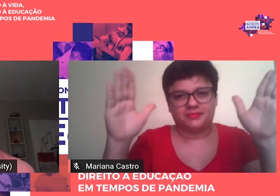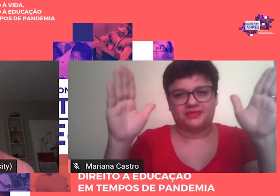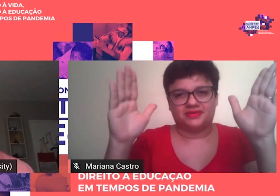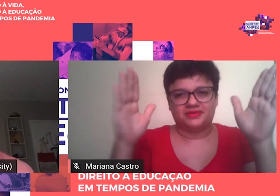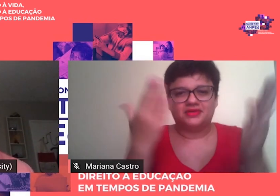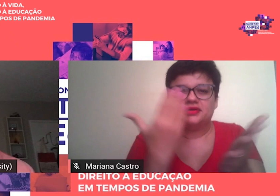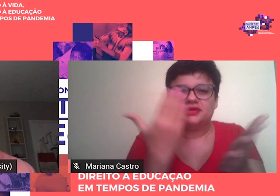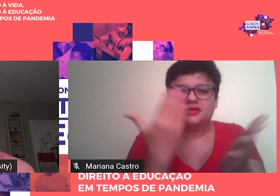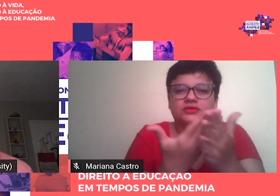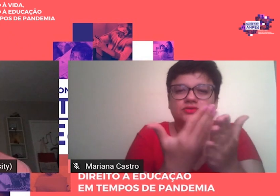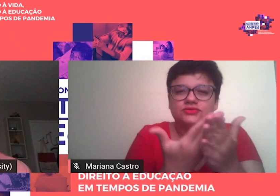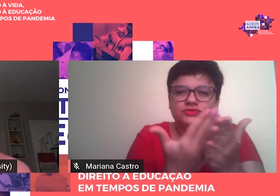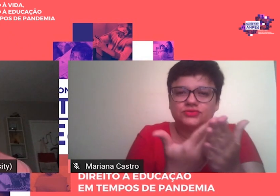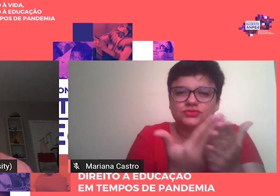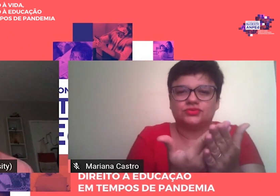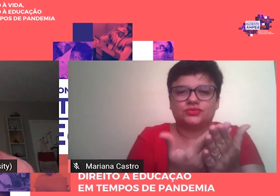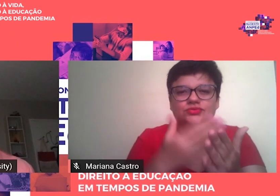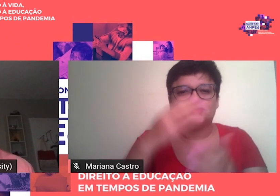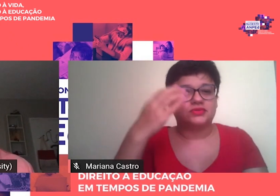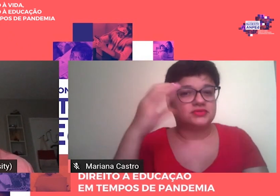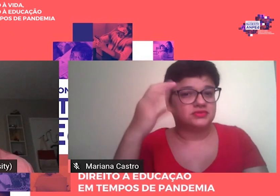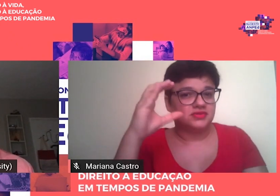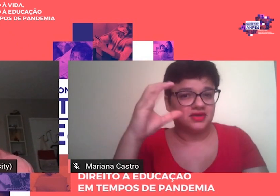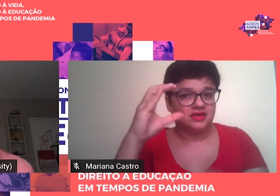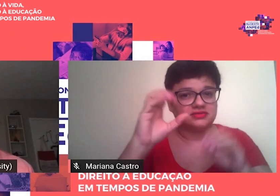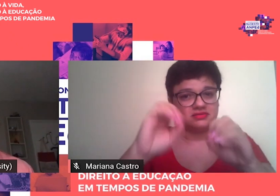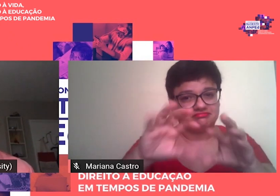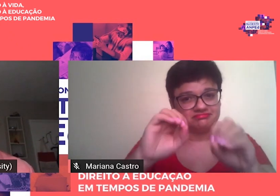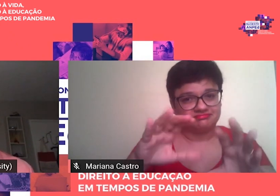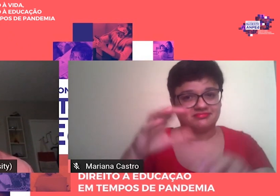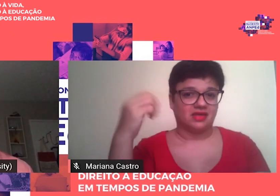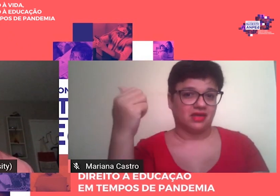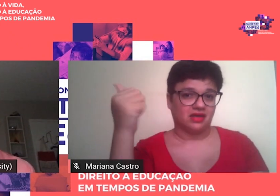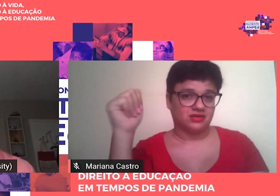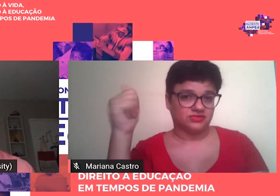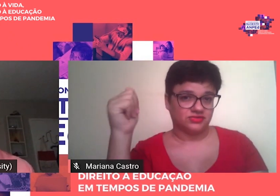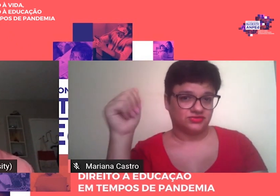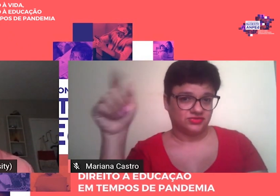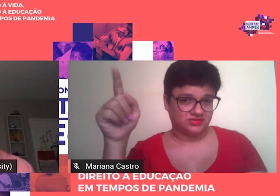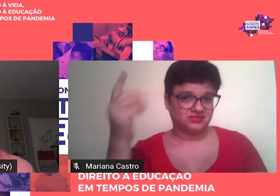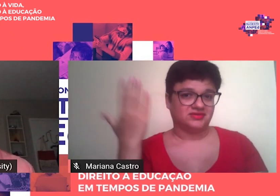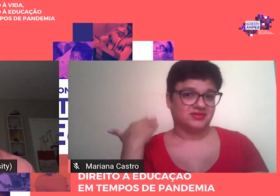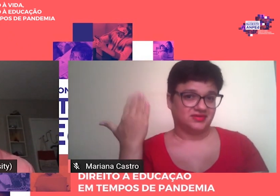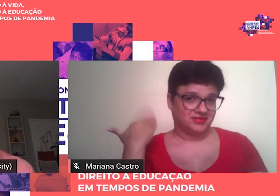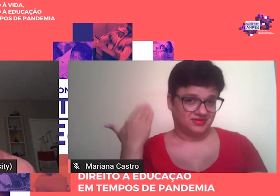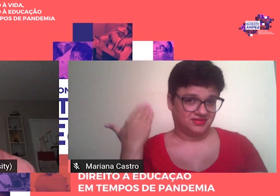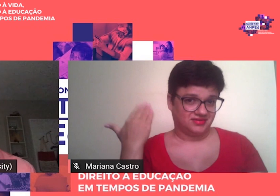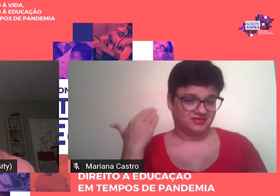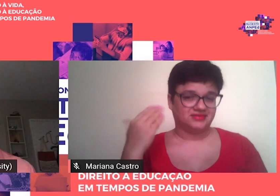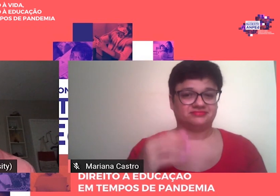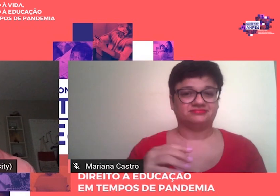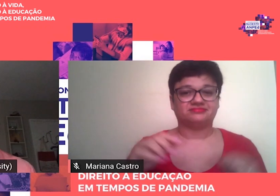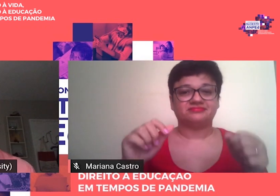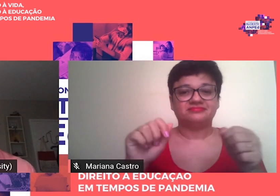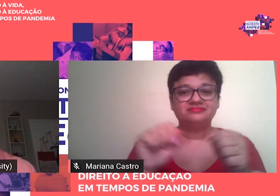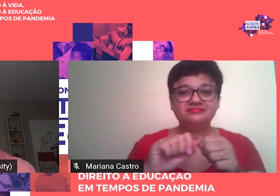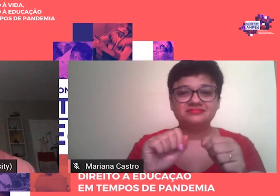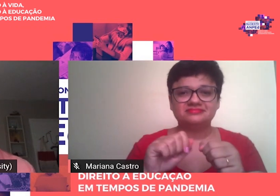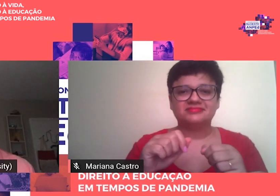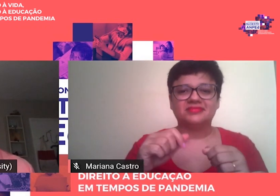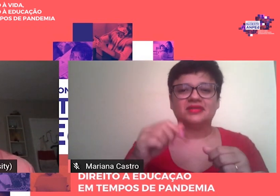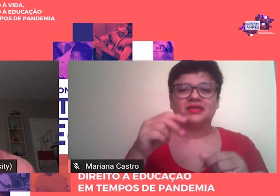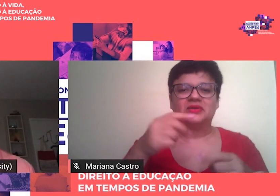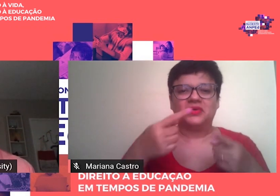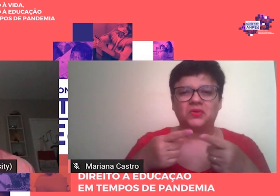estudos De Ciências De Educação Argentina Quando Fizemos a transição O país Da ditadura A